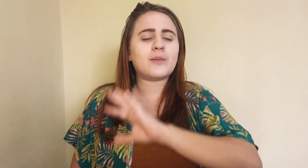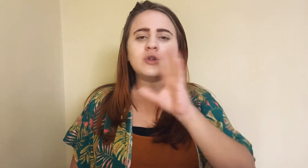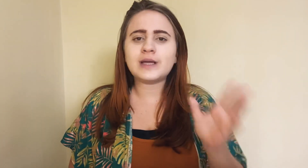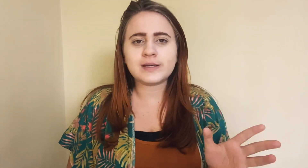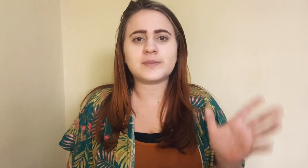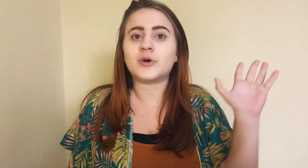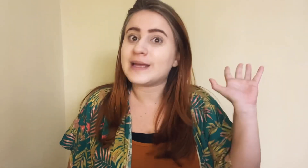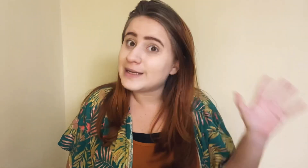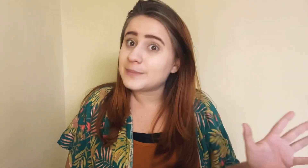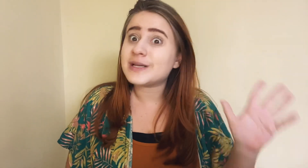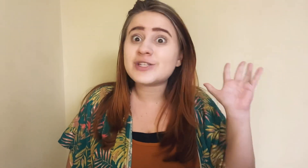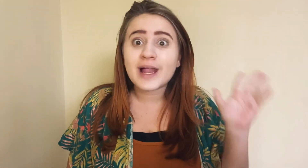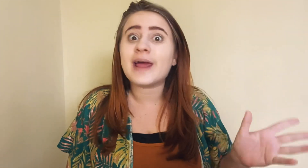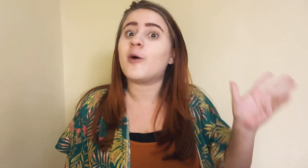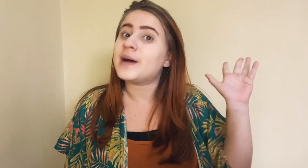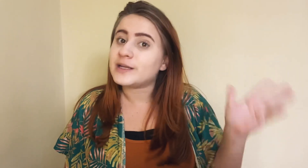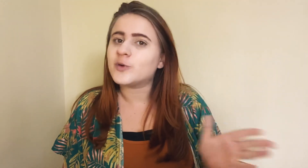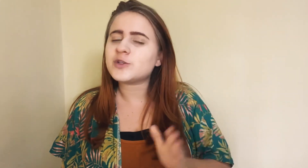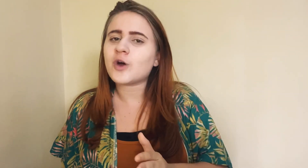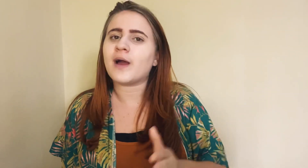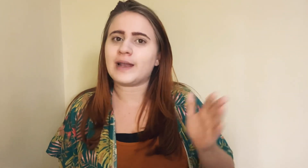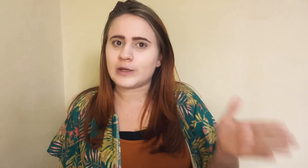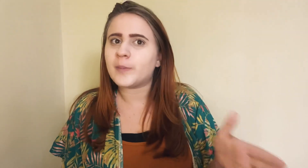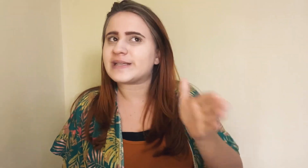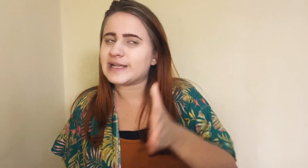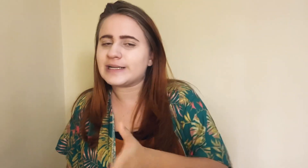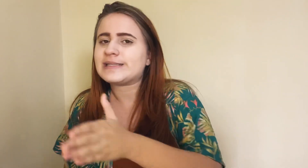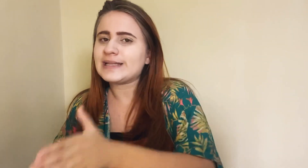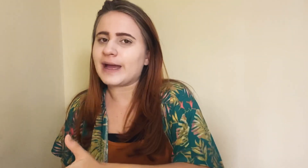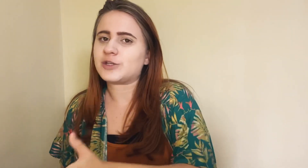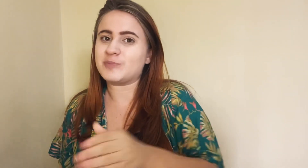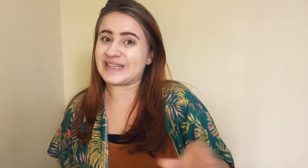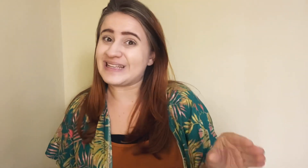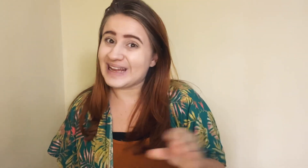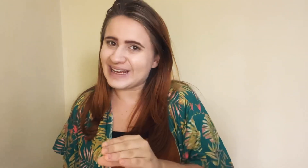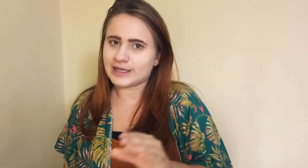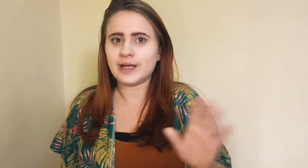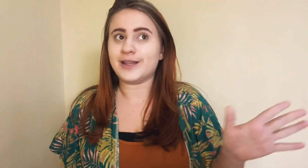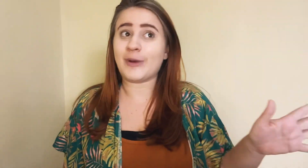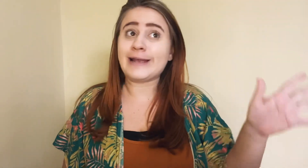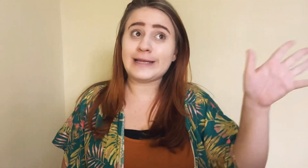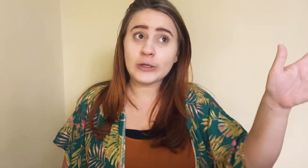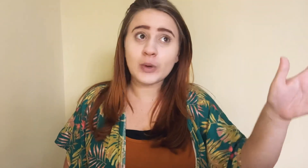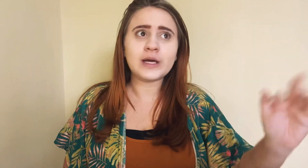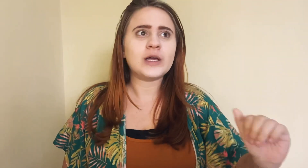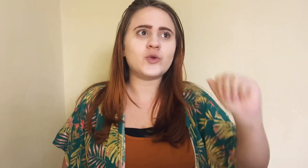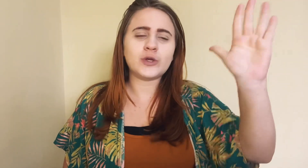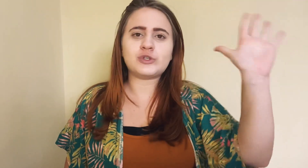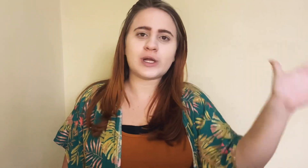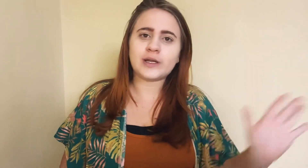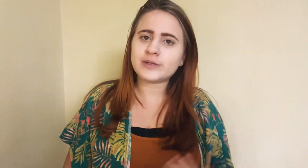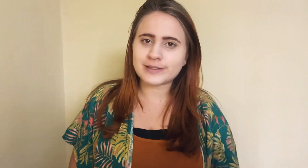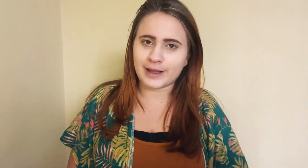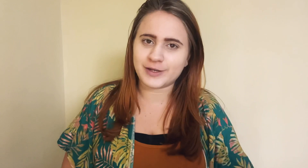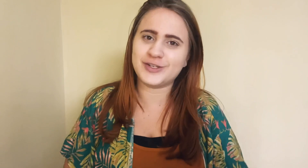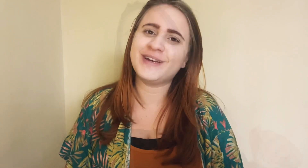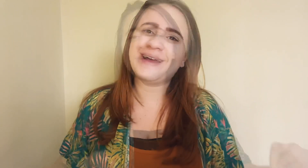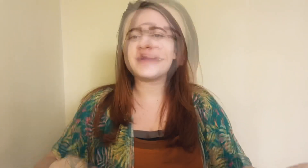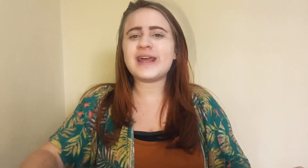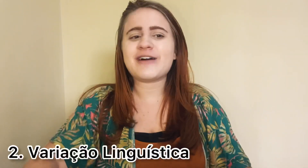mudança. Porque Libras, ela é uma língua só. É a língua brasileira de sinais. Brasileira. Não é língua do Rio de Janeiro de sinais. Temos também a